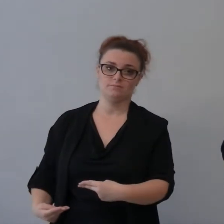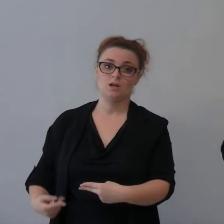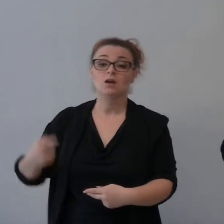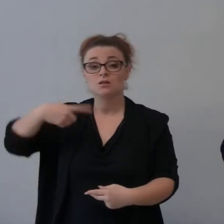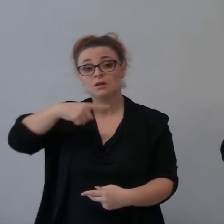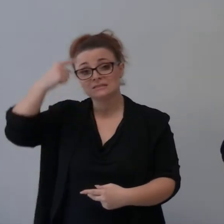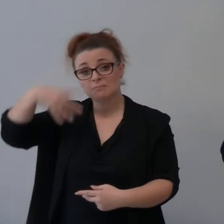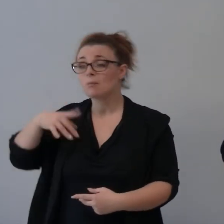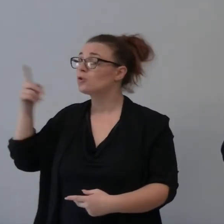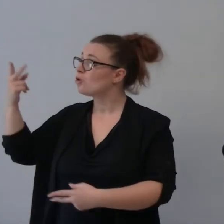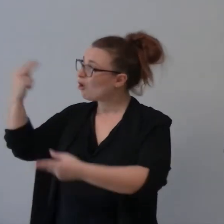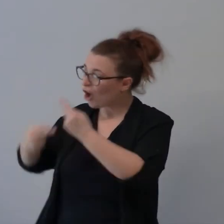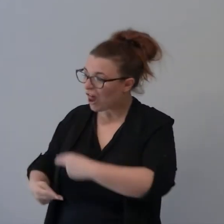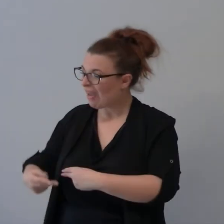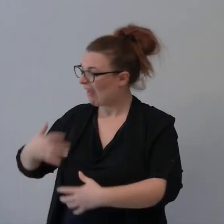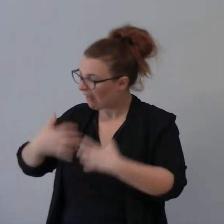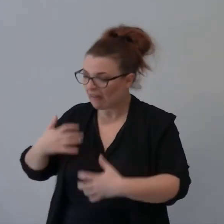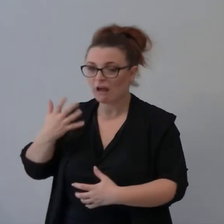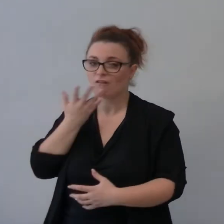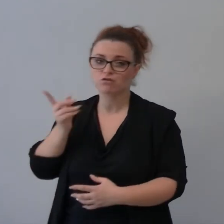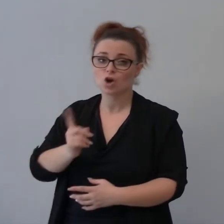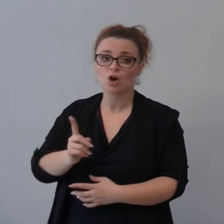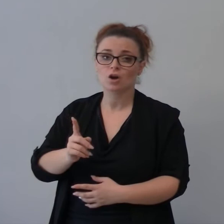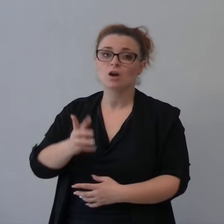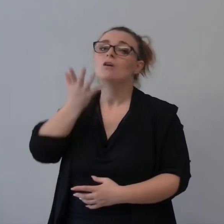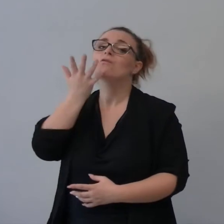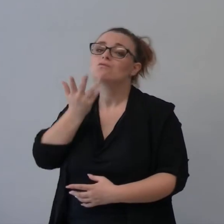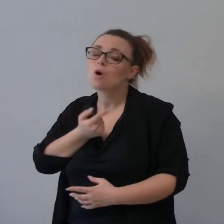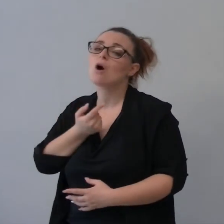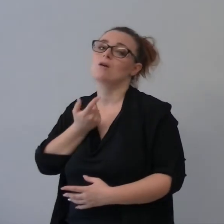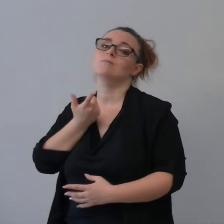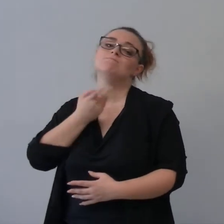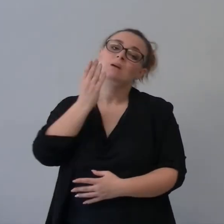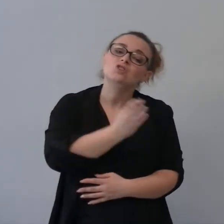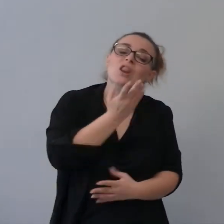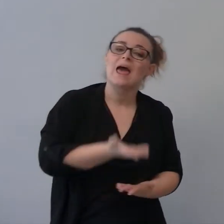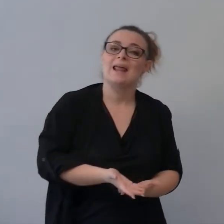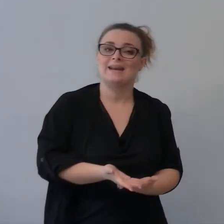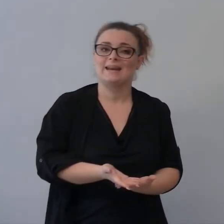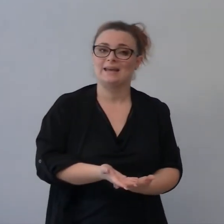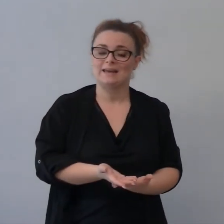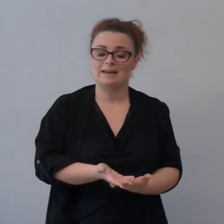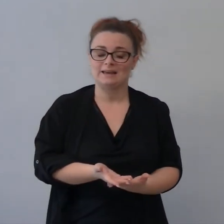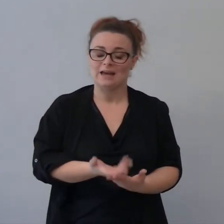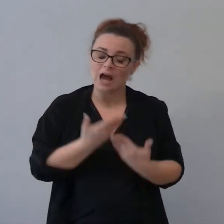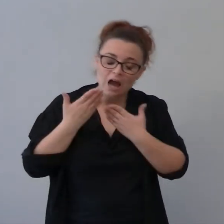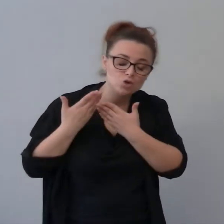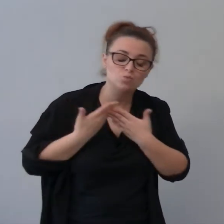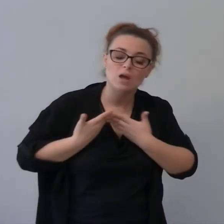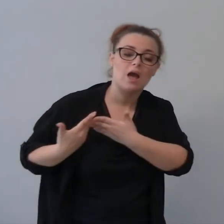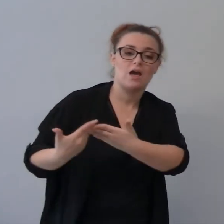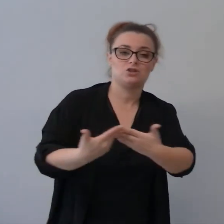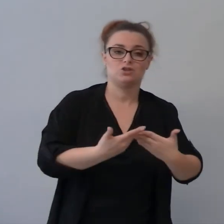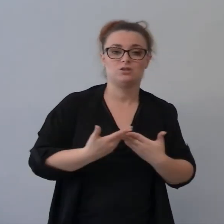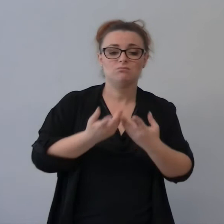desideri amarci, desideri avere, usare misericordia verso di noi. E questo anche per noi è di